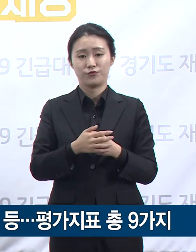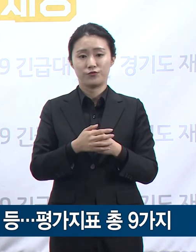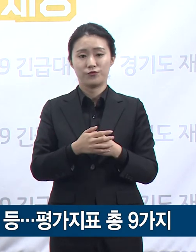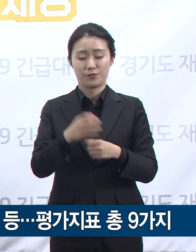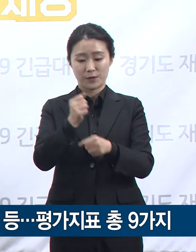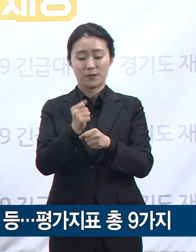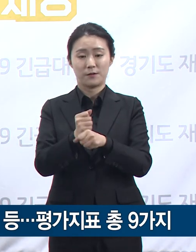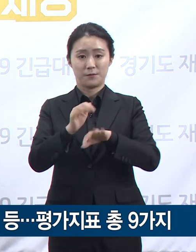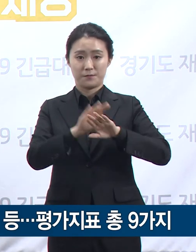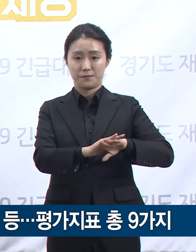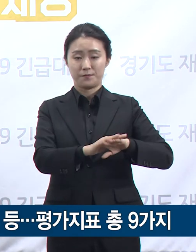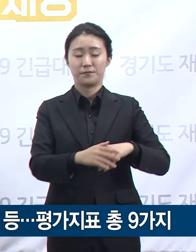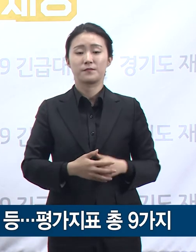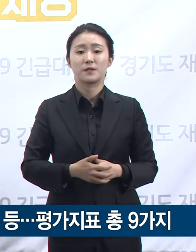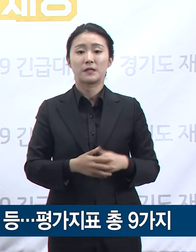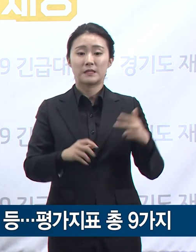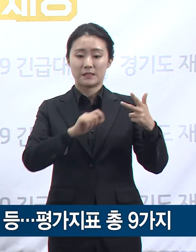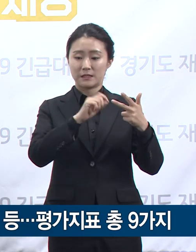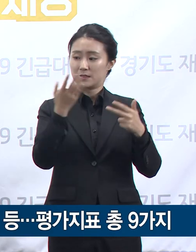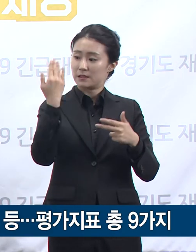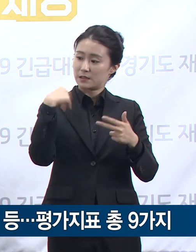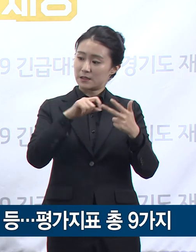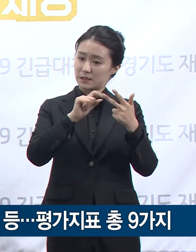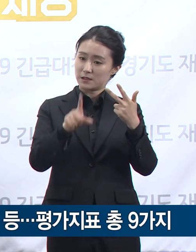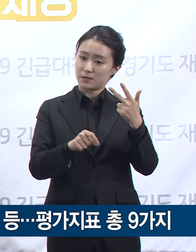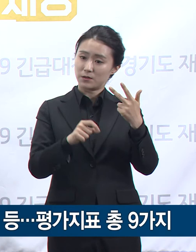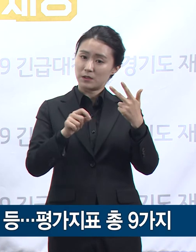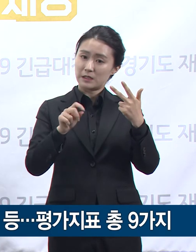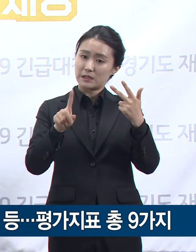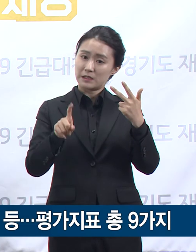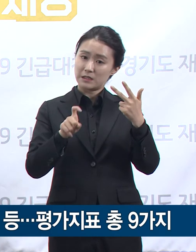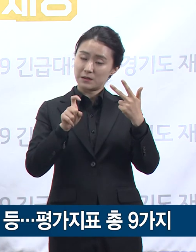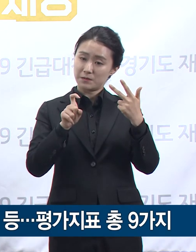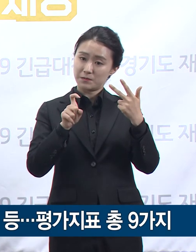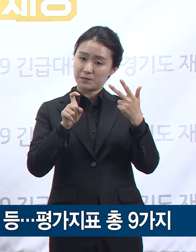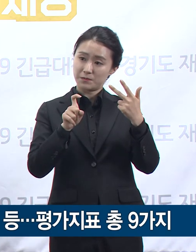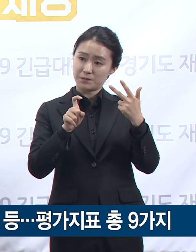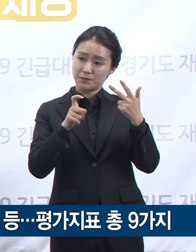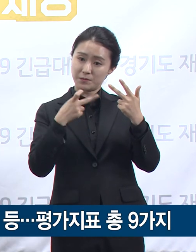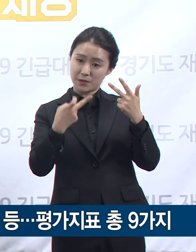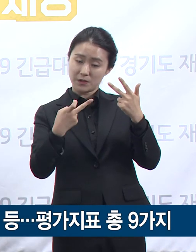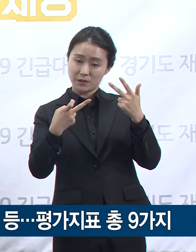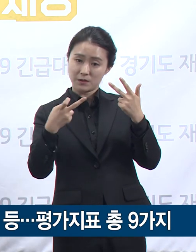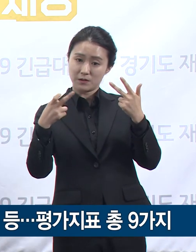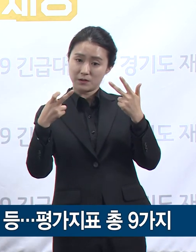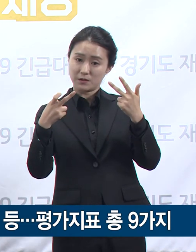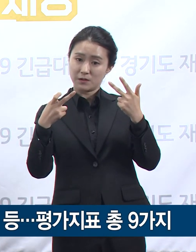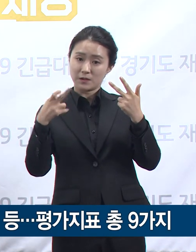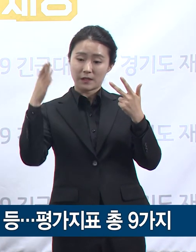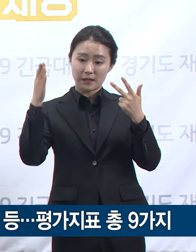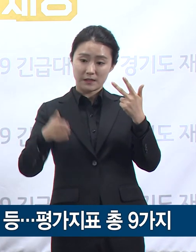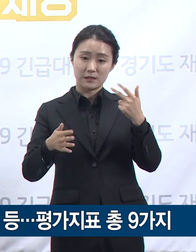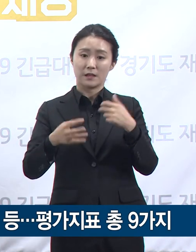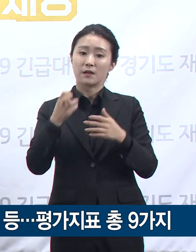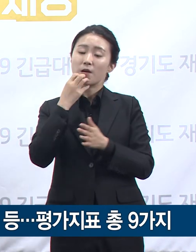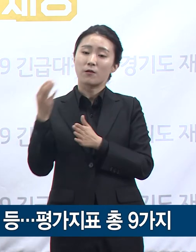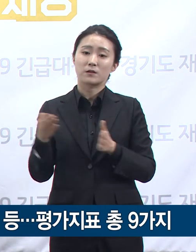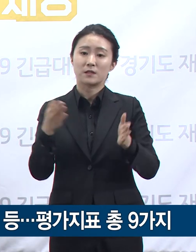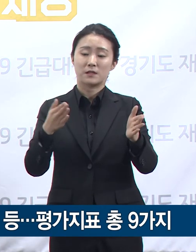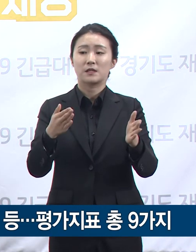지난 7월 11일부터 12일까지 경기 아트센터 광장 등에서 개최한 경기 아트센터의